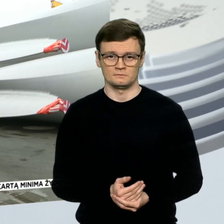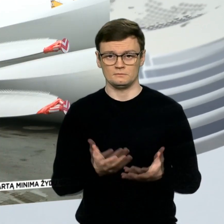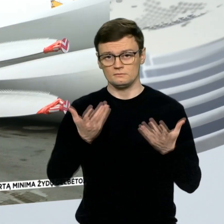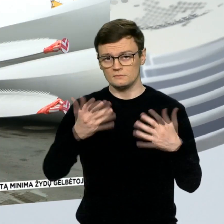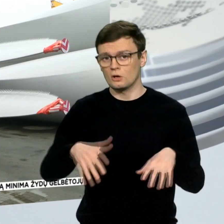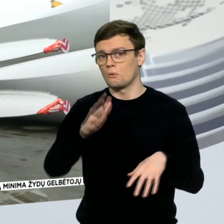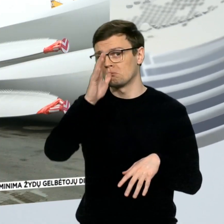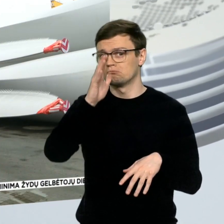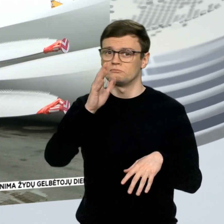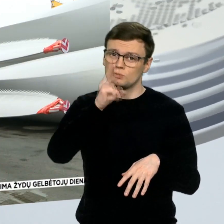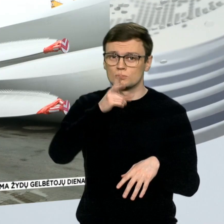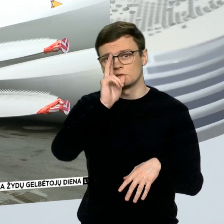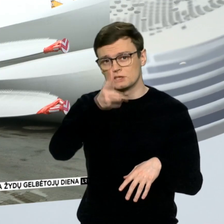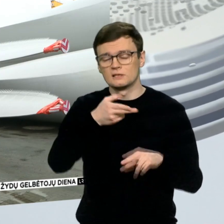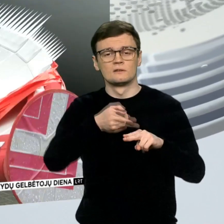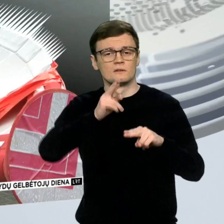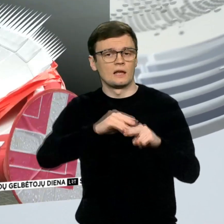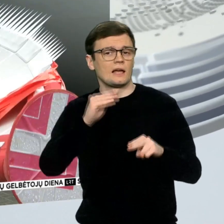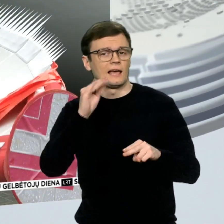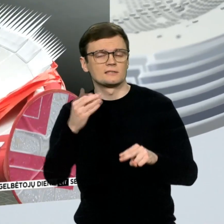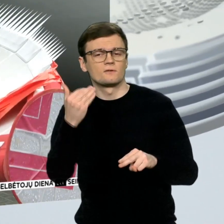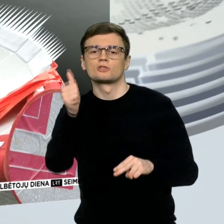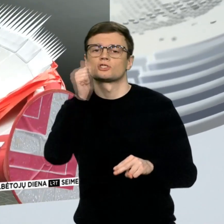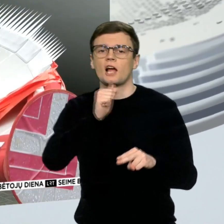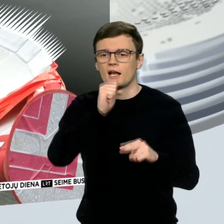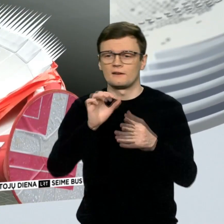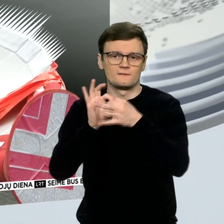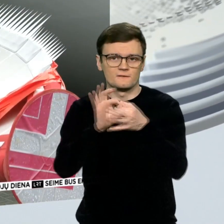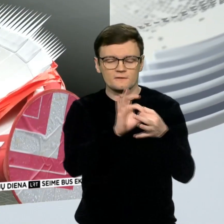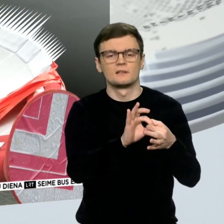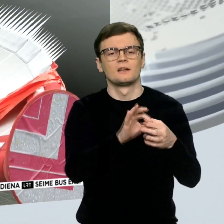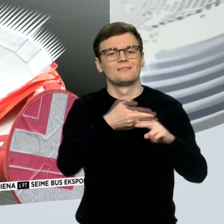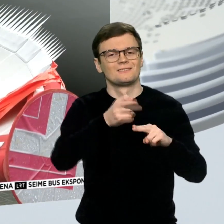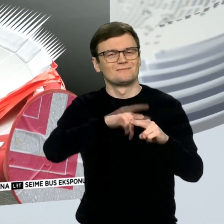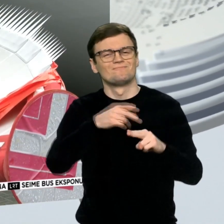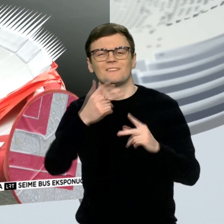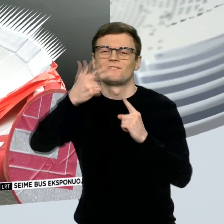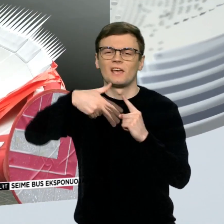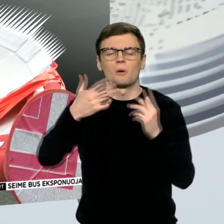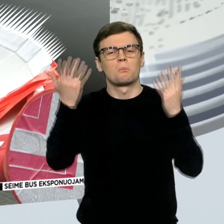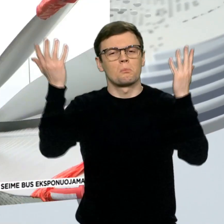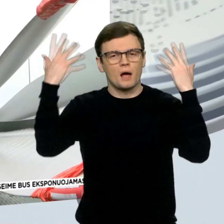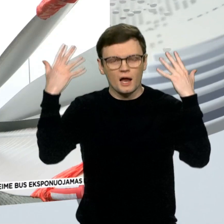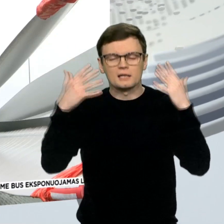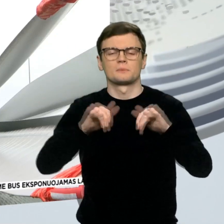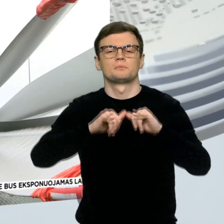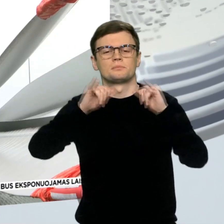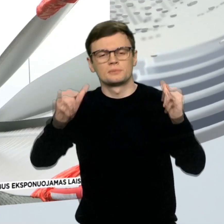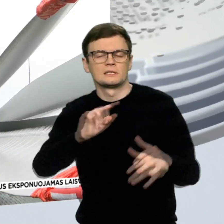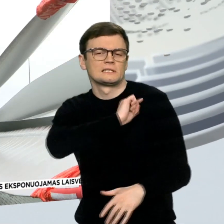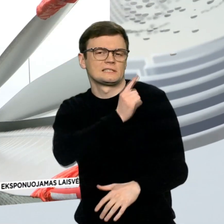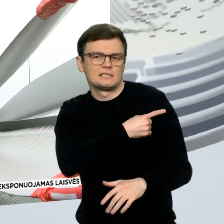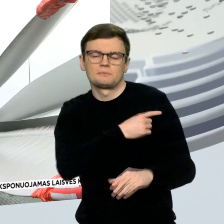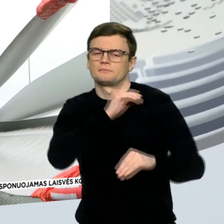kursų, kuris labiausiai ir apima energetika, vėjo jėgainių parkai dyksta, statomos vis galingesnės, našesnės. Vis dėl to